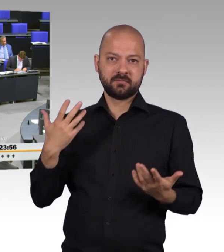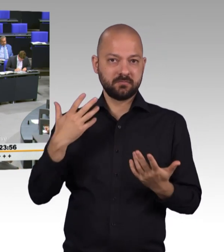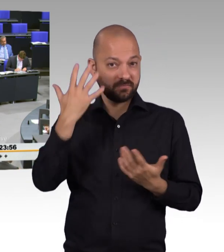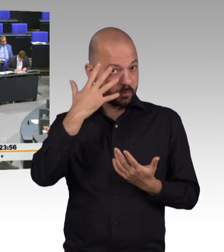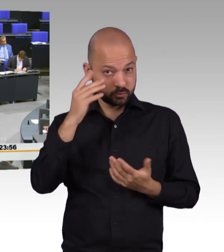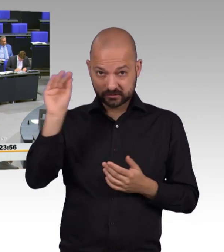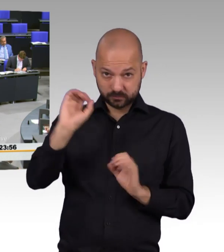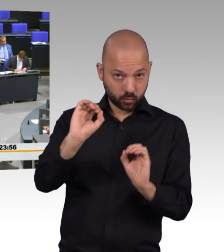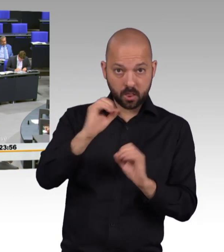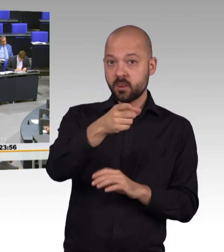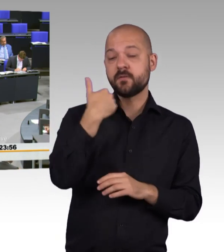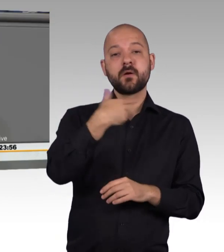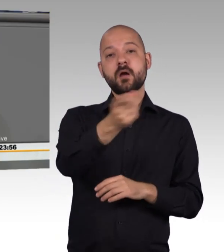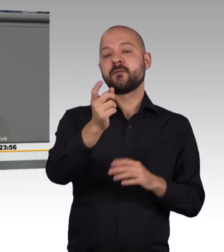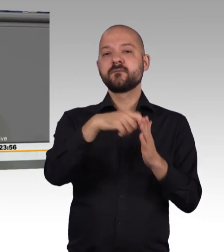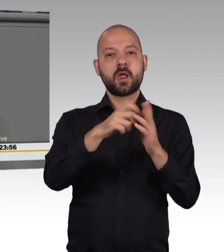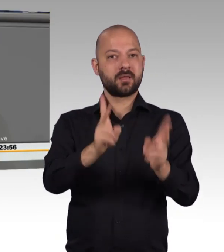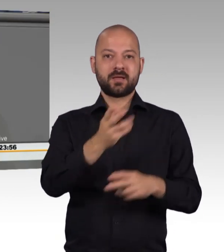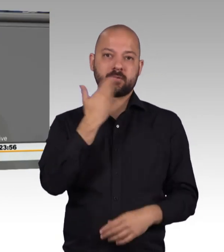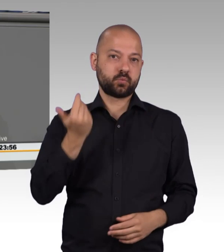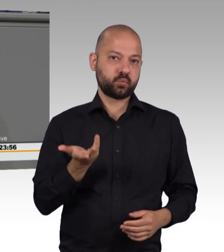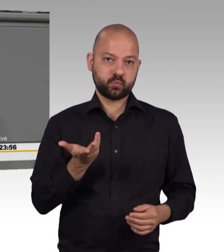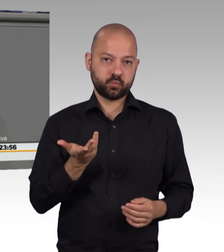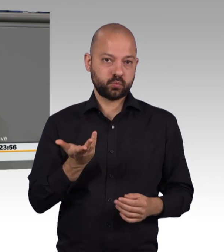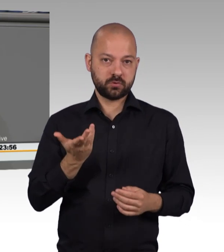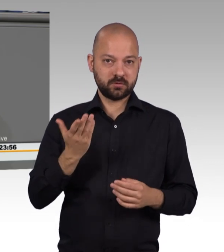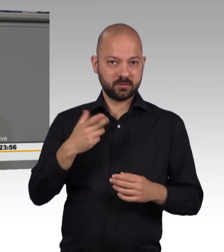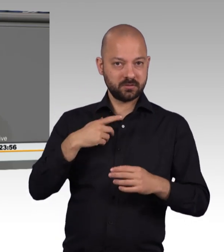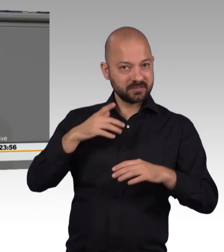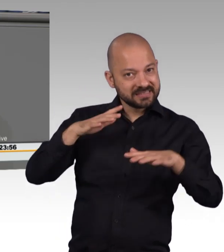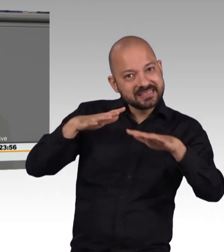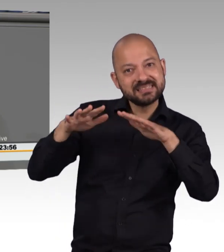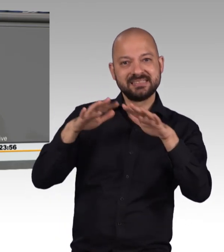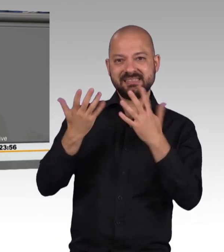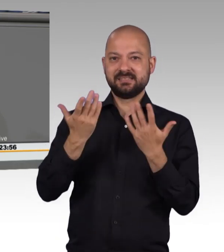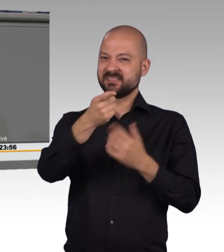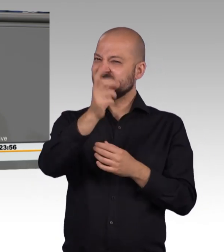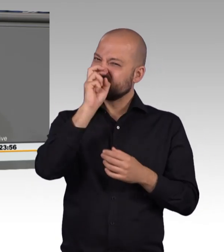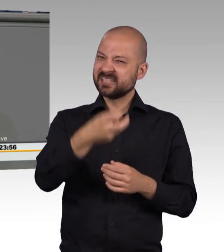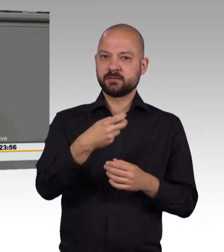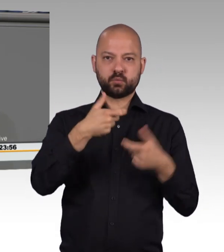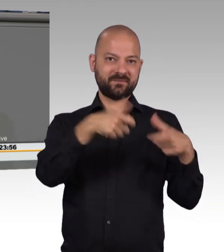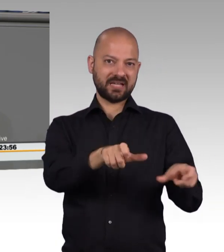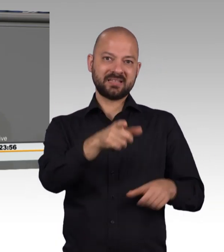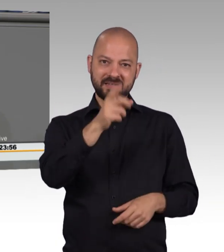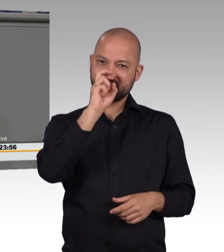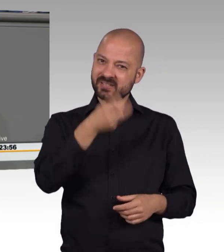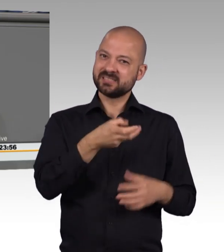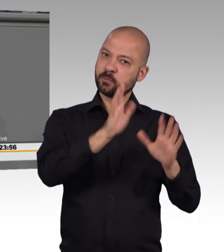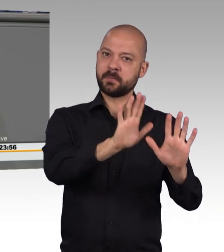Wahlrecht. Sie haben alles unternommen, das zu verhindern, indem Sie dort auch noch aufgetreten sind, Herr Barke, Herr